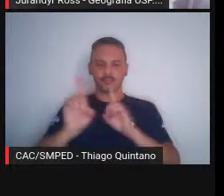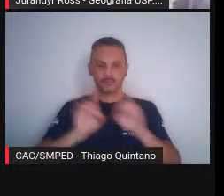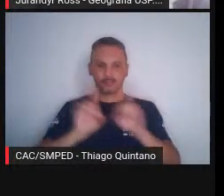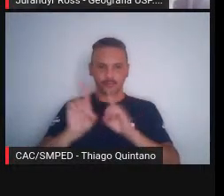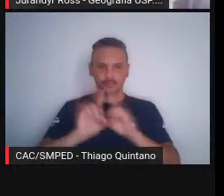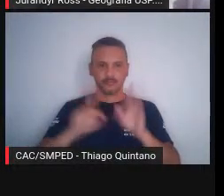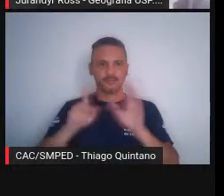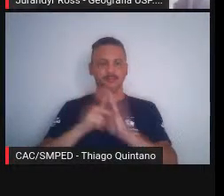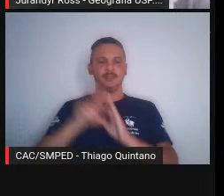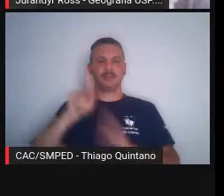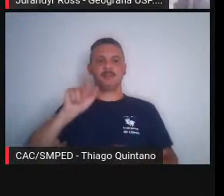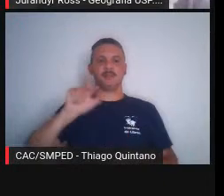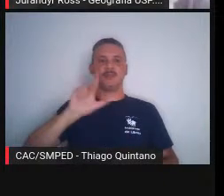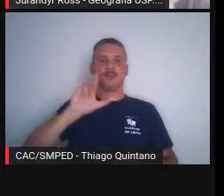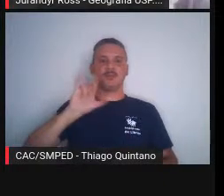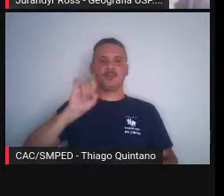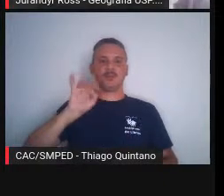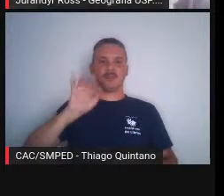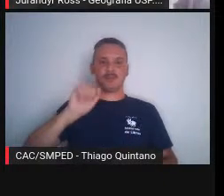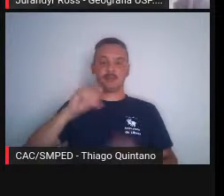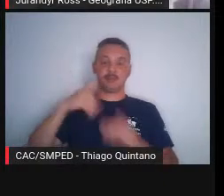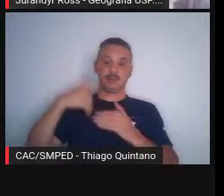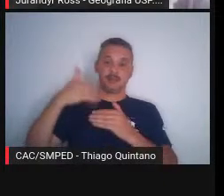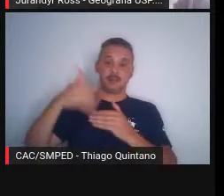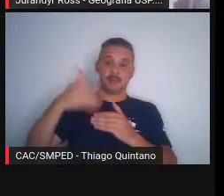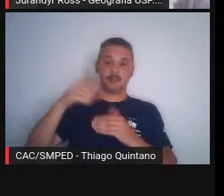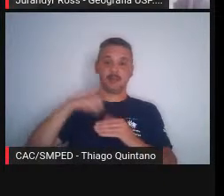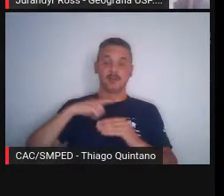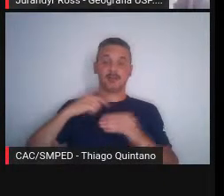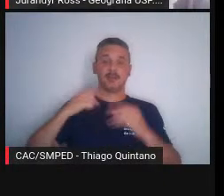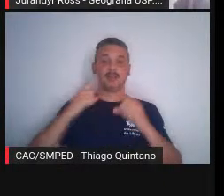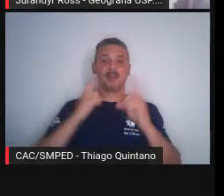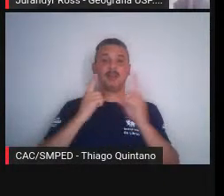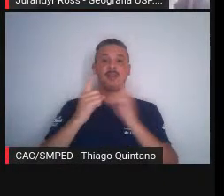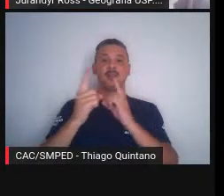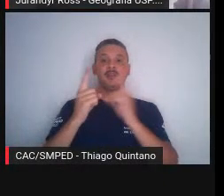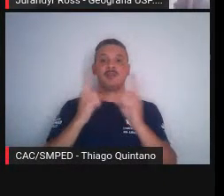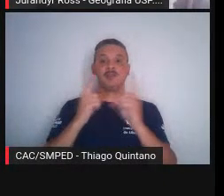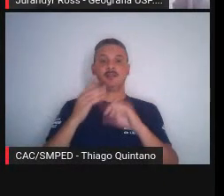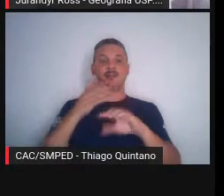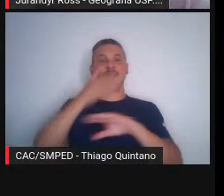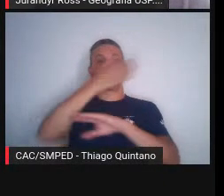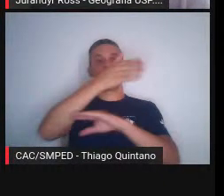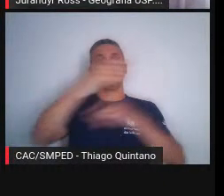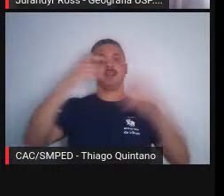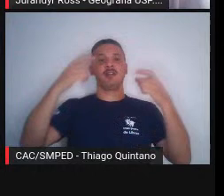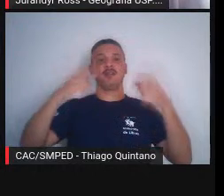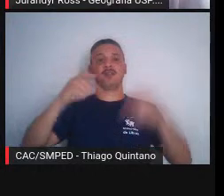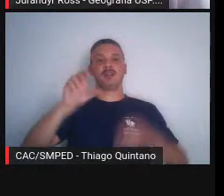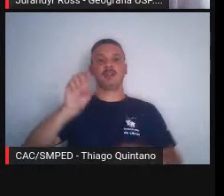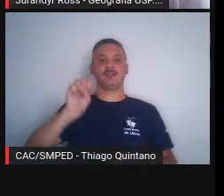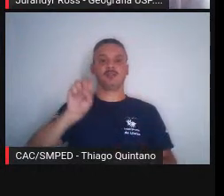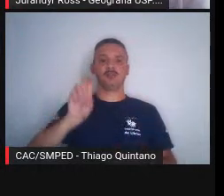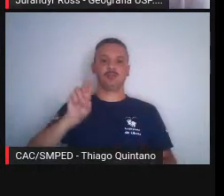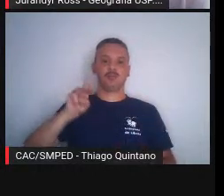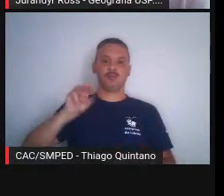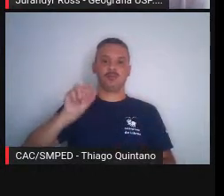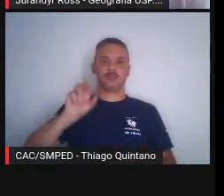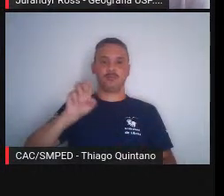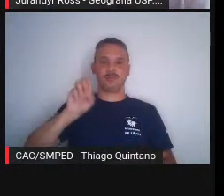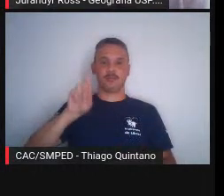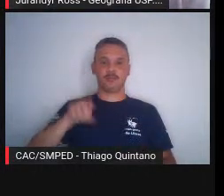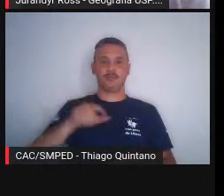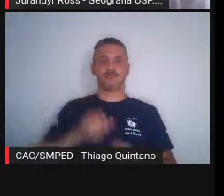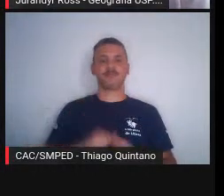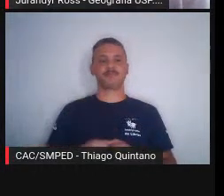certo? E mais para frente ela vira a avenida que vai lá para o lado do Sumaré, que eu esqueço sempre o nome. Bom, Pedros de Moraes,